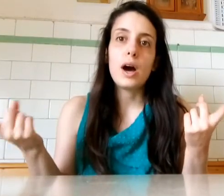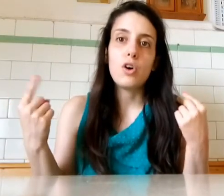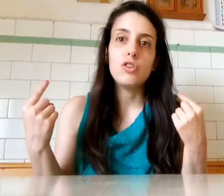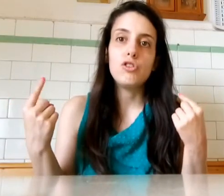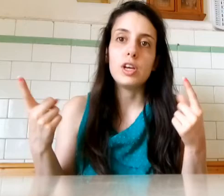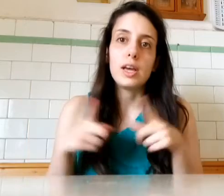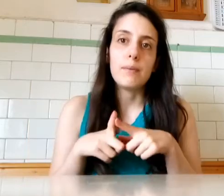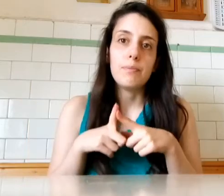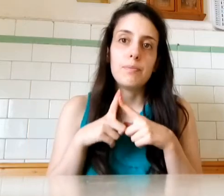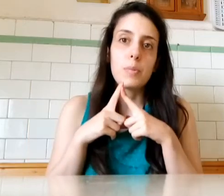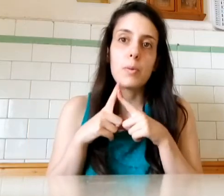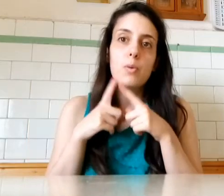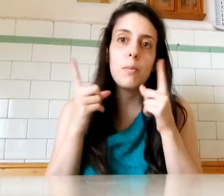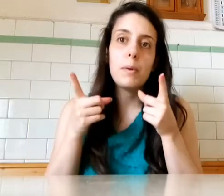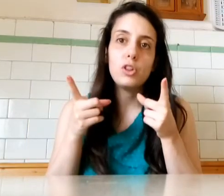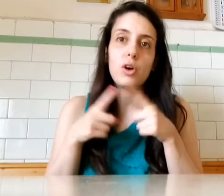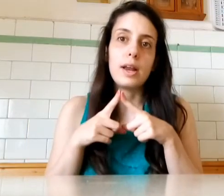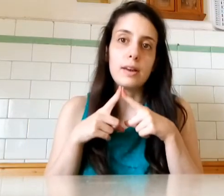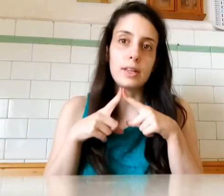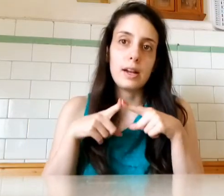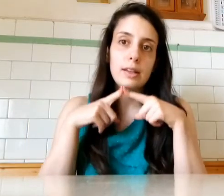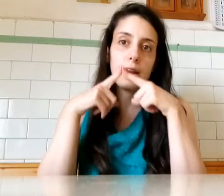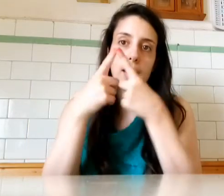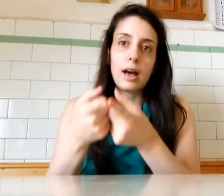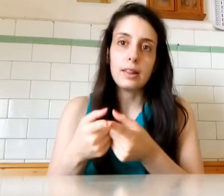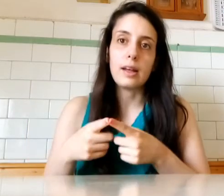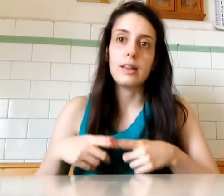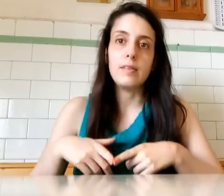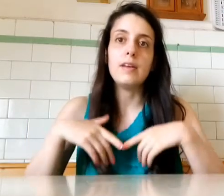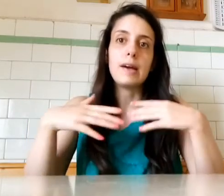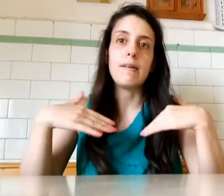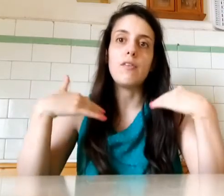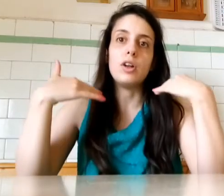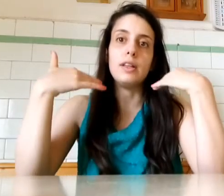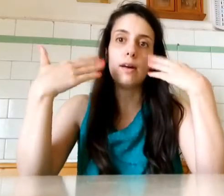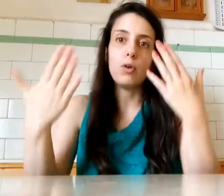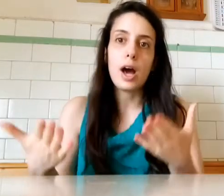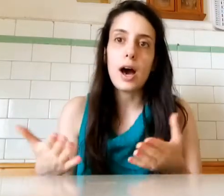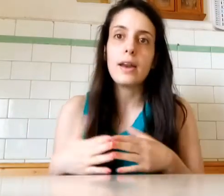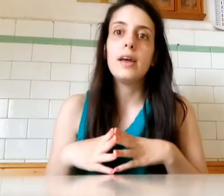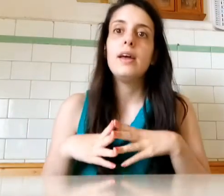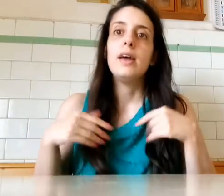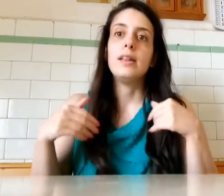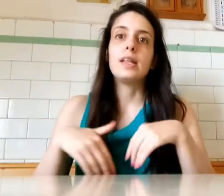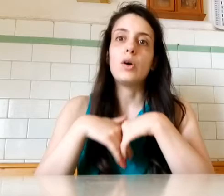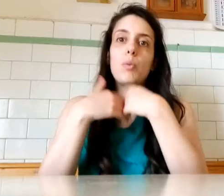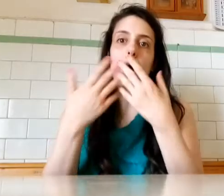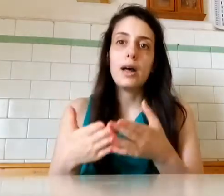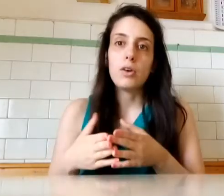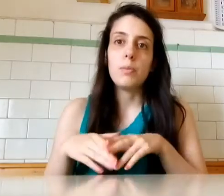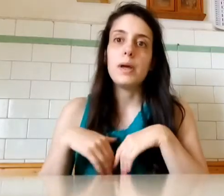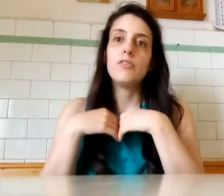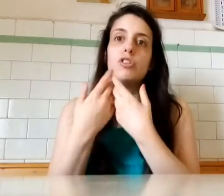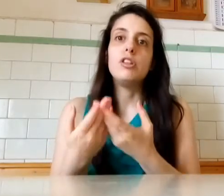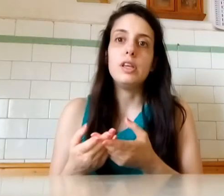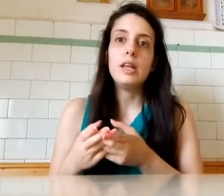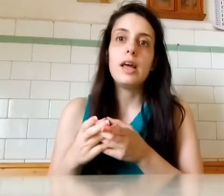Oggi che Troppo in quel momento Era arrivata un'altra ragazza Che si vedeva Che aveva la voglia di lavorare È stata umana Con me Gentile